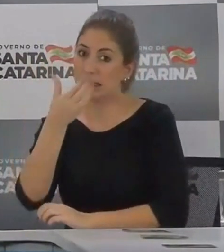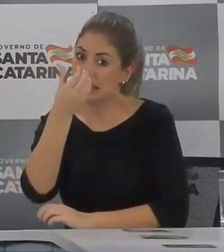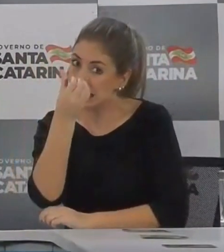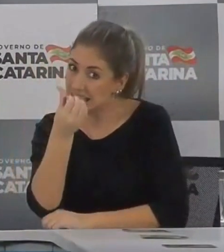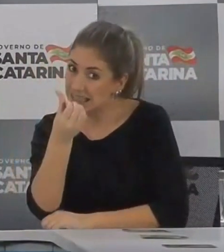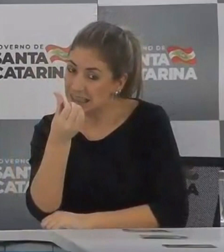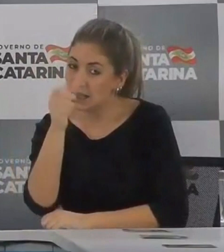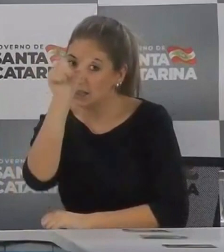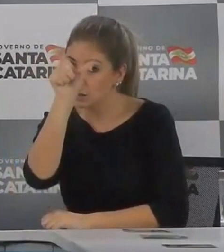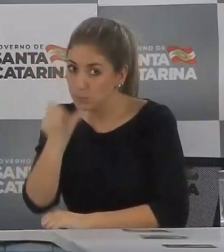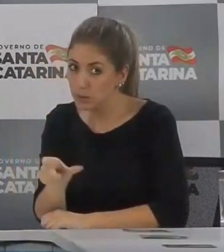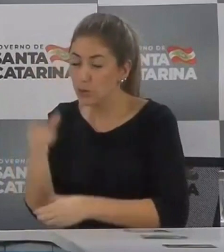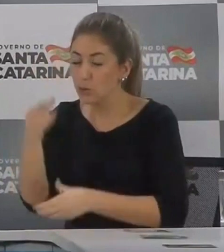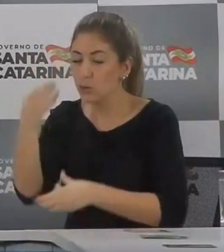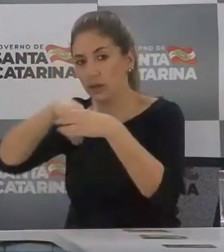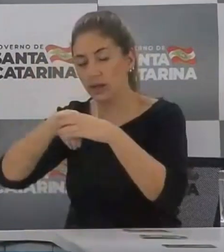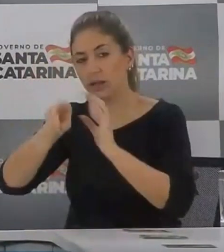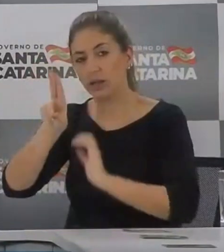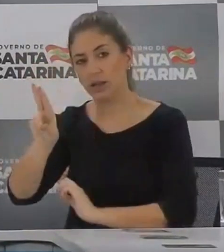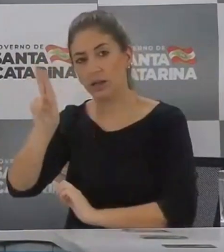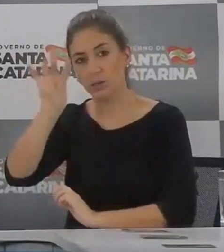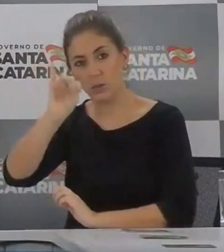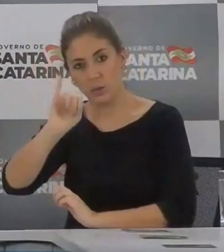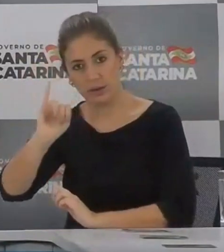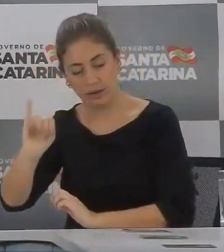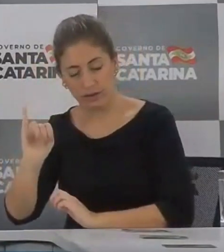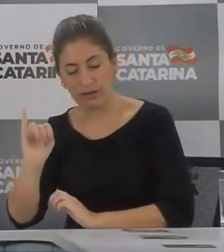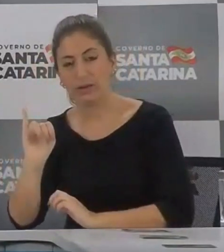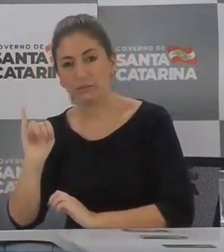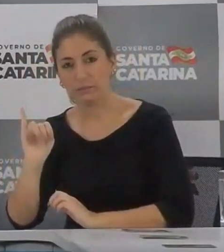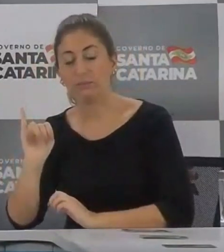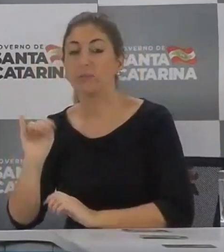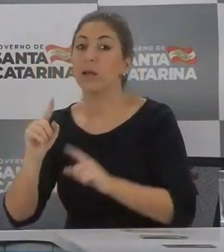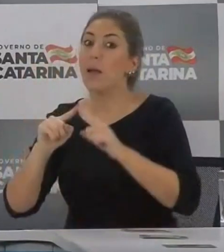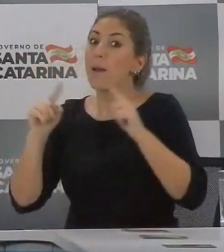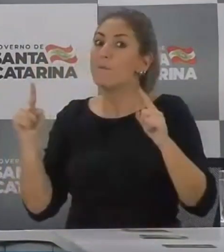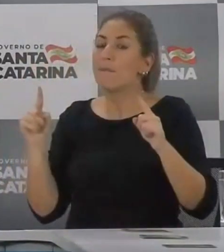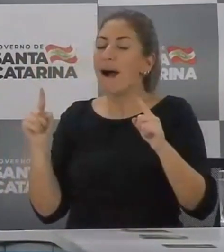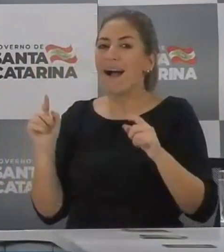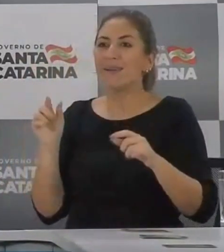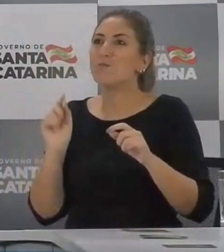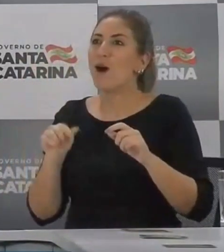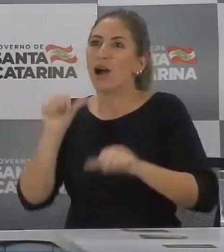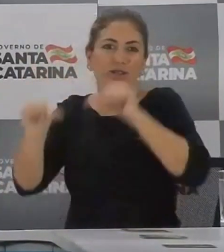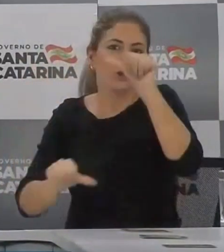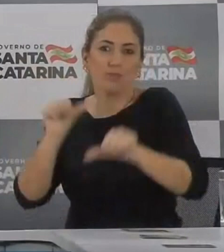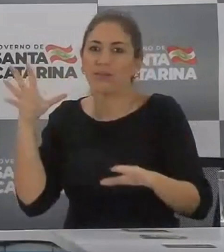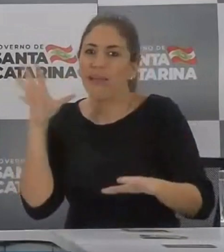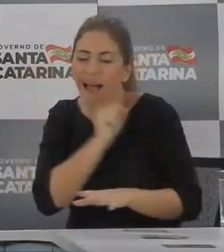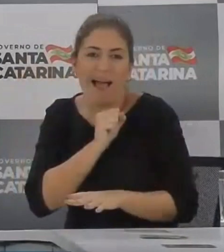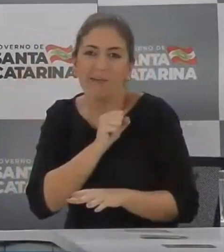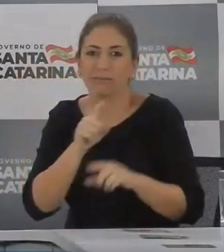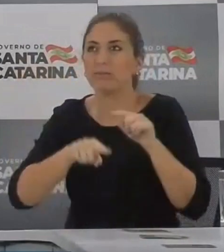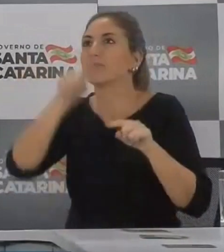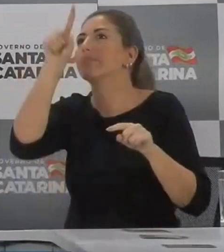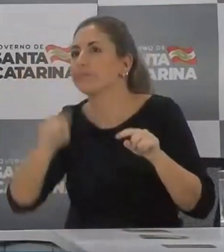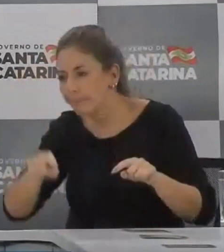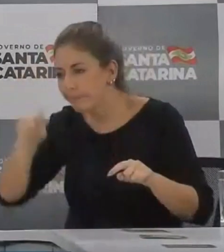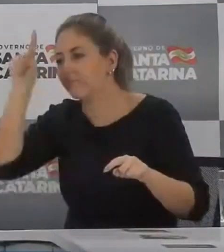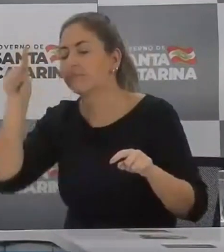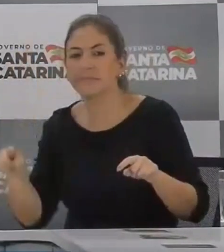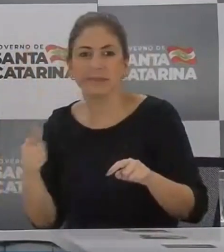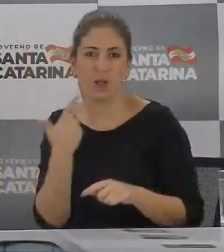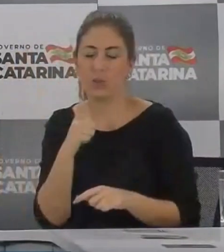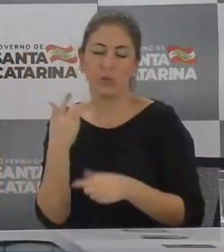casos dentro do estado catarinense. O que é um quadro dinâmico, que nós temos que entender que ele pode mudar a cada